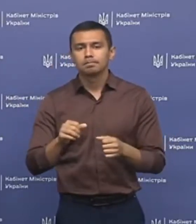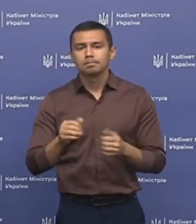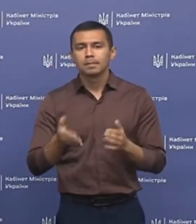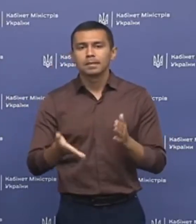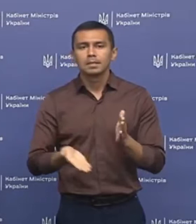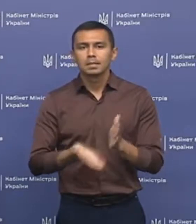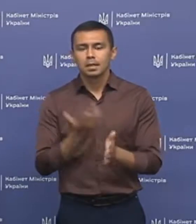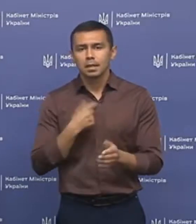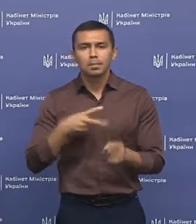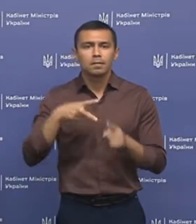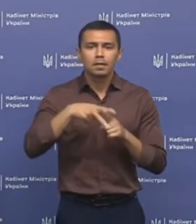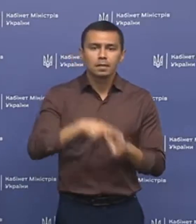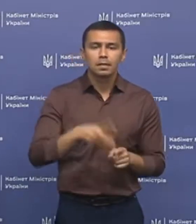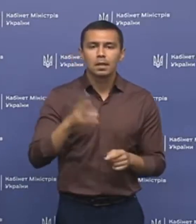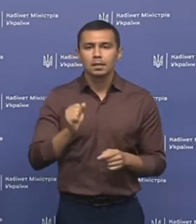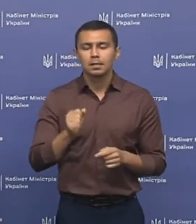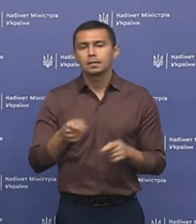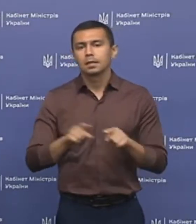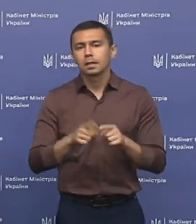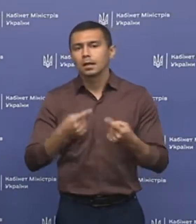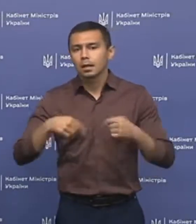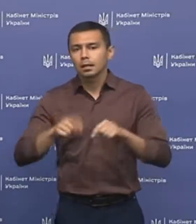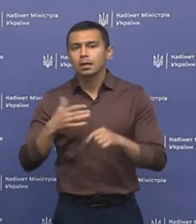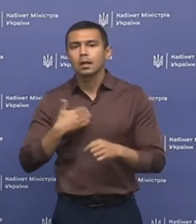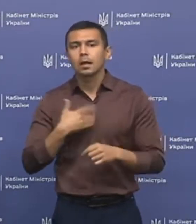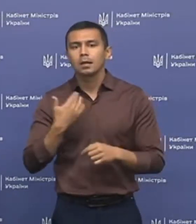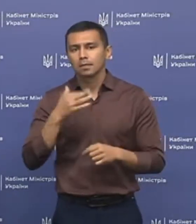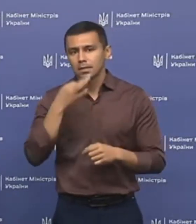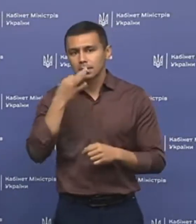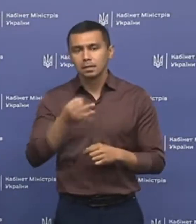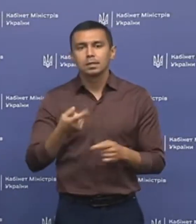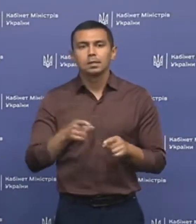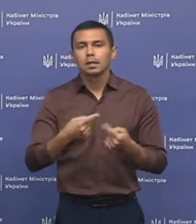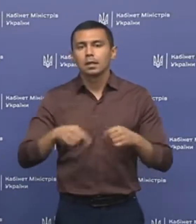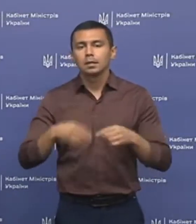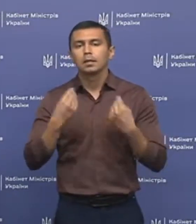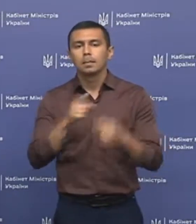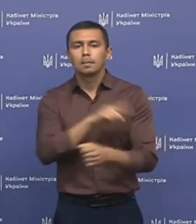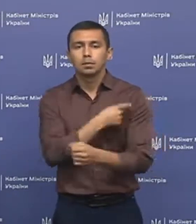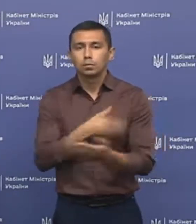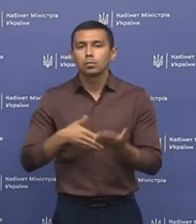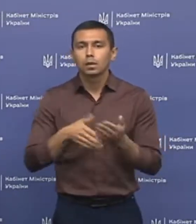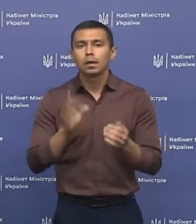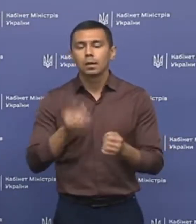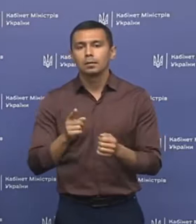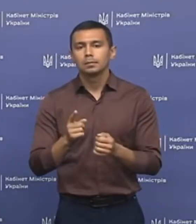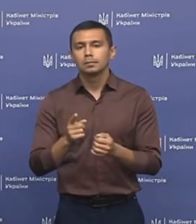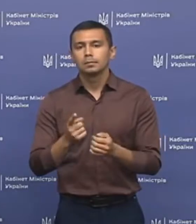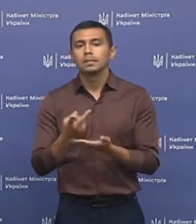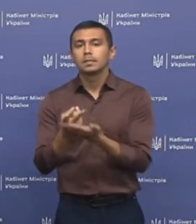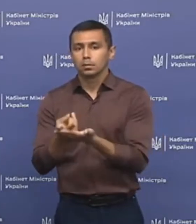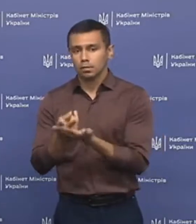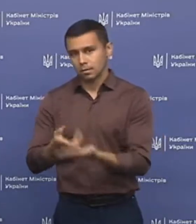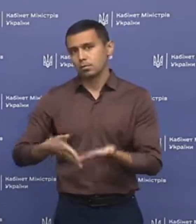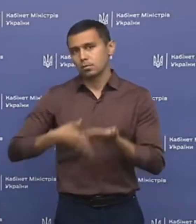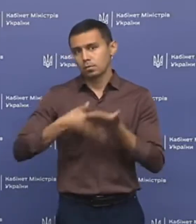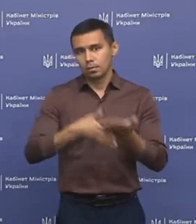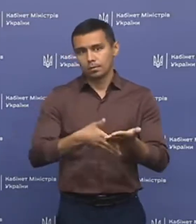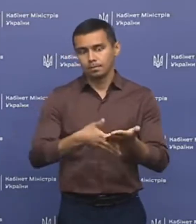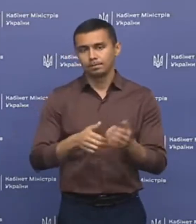нам навантаження з таких ланок, як я вже сказала, таких ланок надання медичної допомоги, як стаціонарної допомоги.